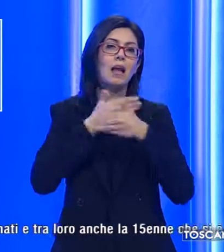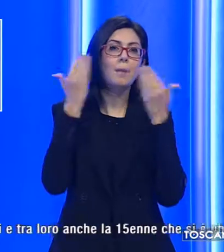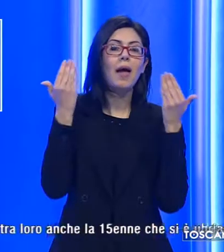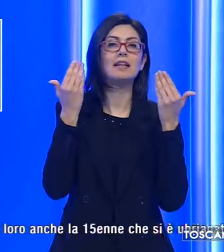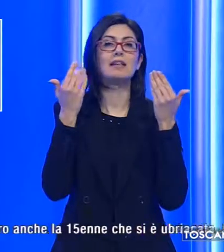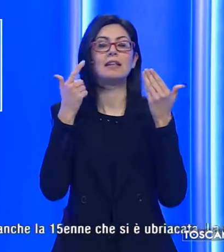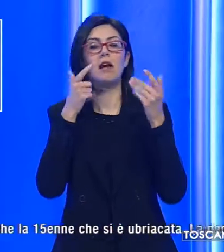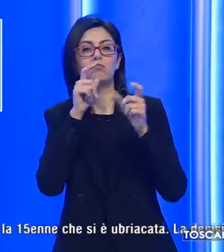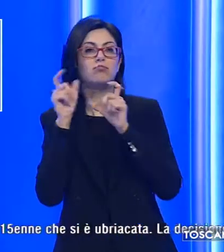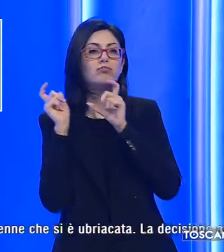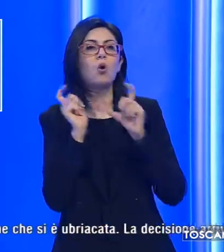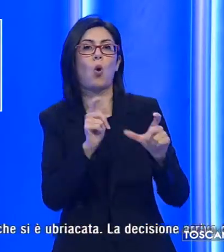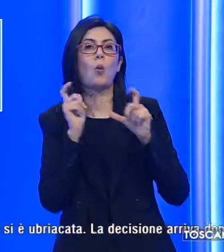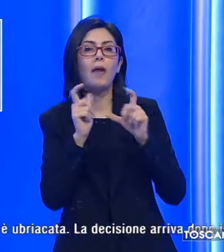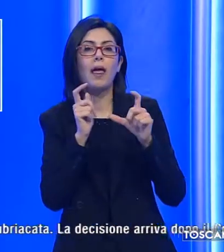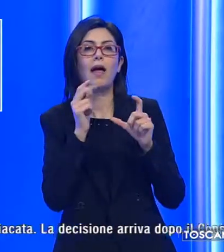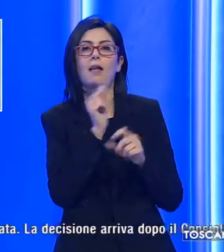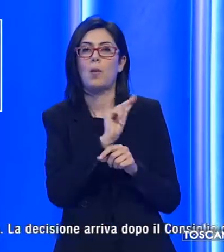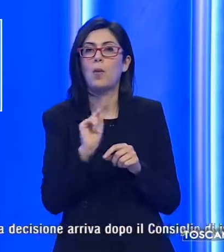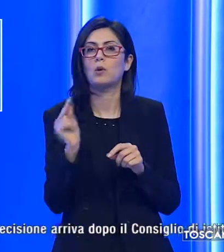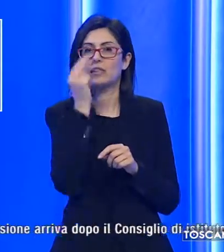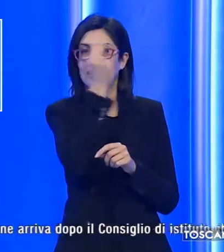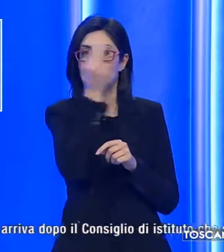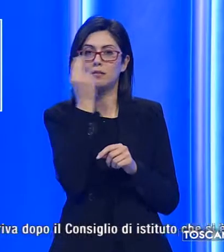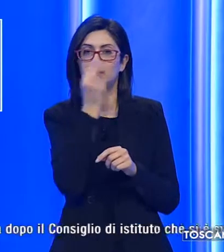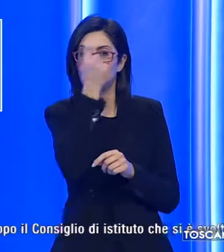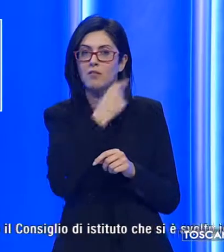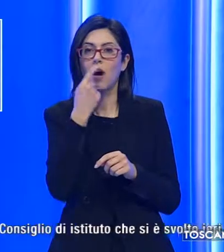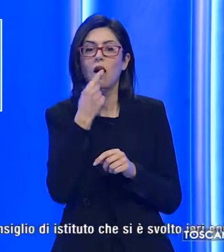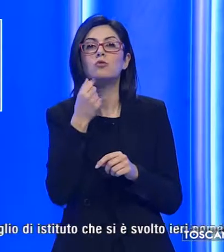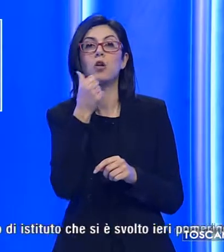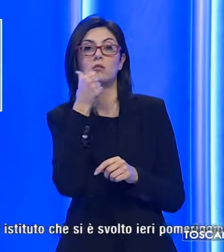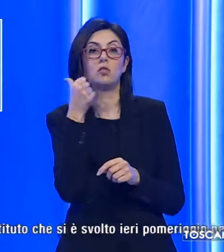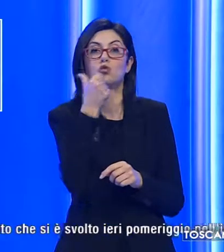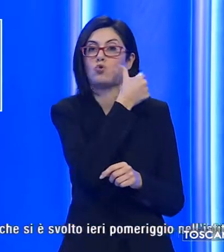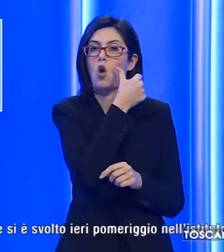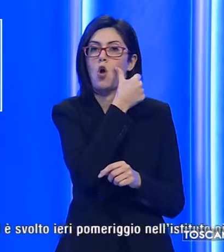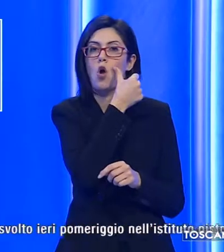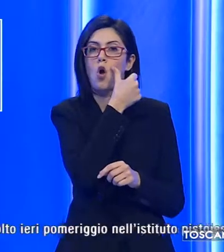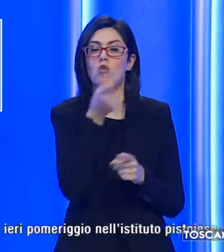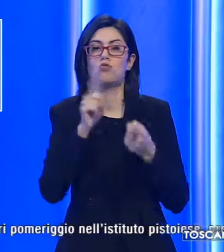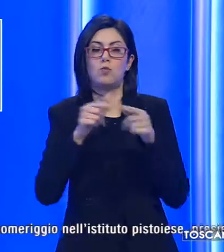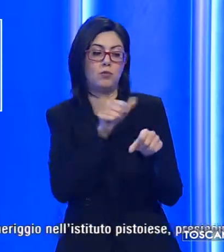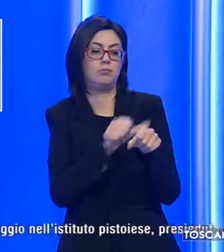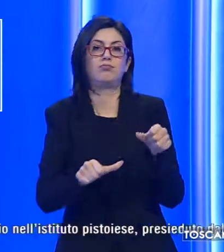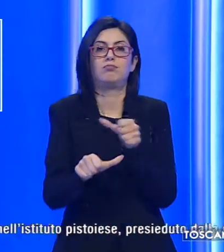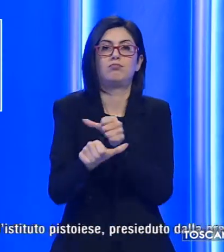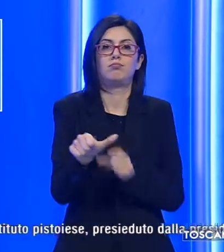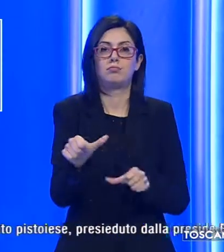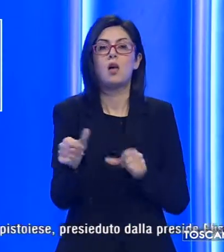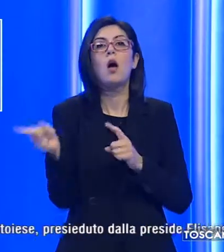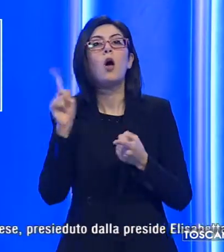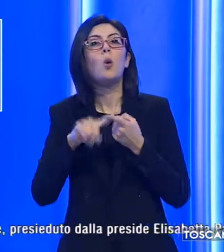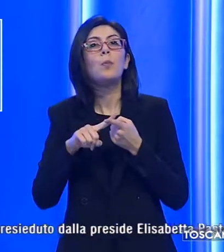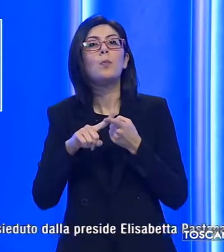umiliandola con scritte in faccia, scotch sulla bocca e sui polsi e tirandole